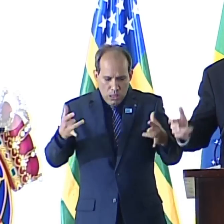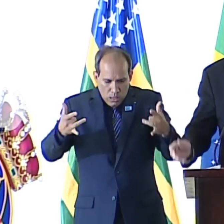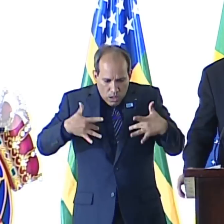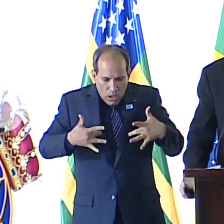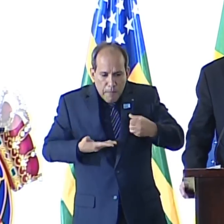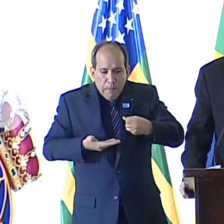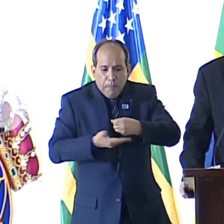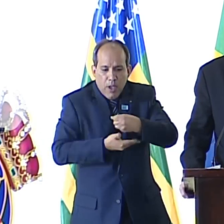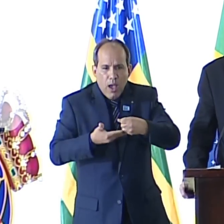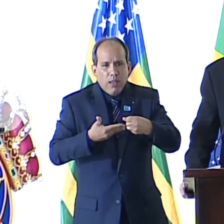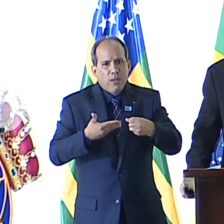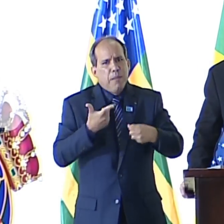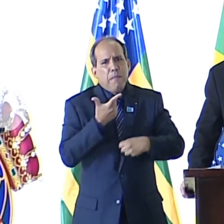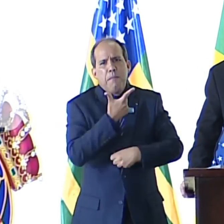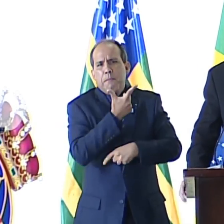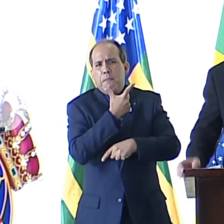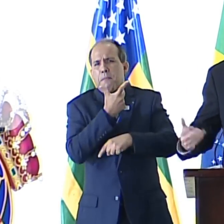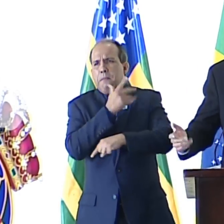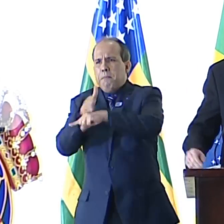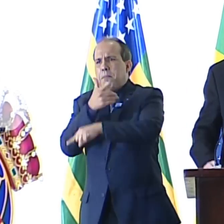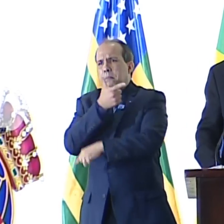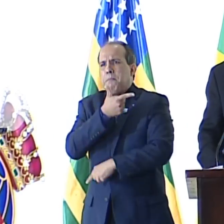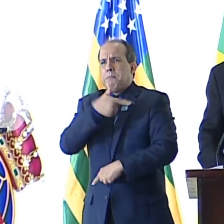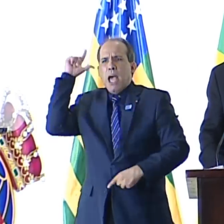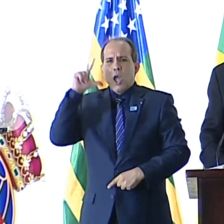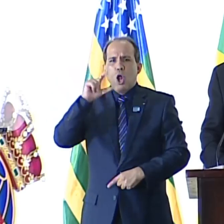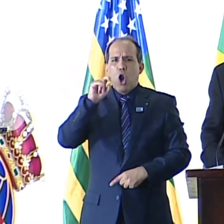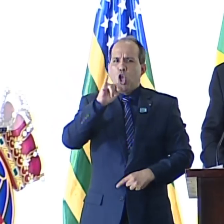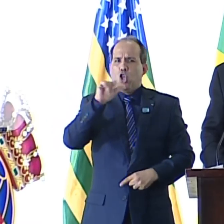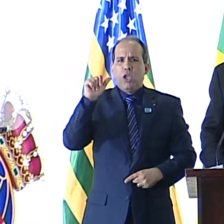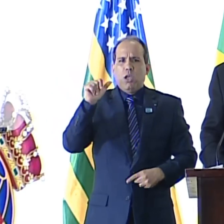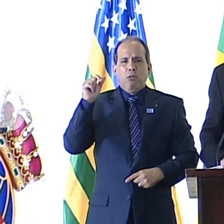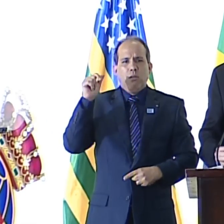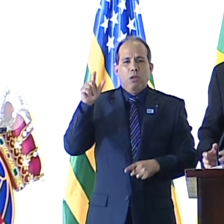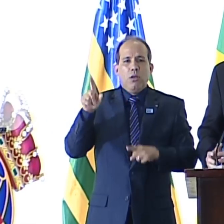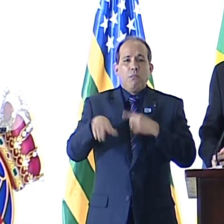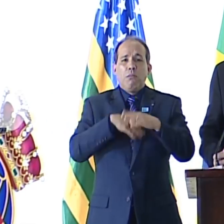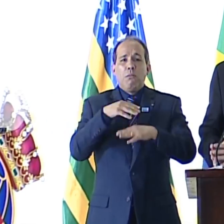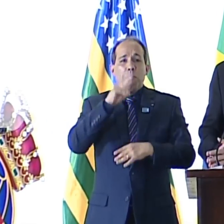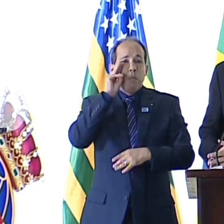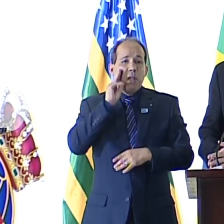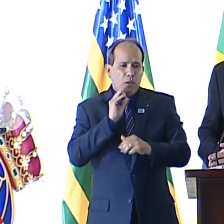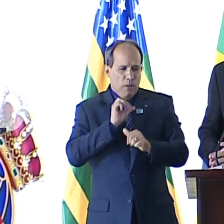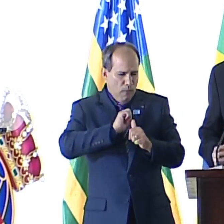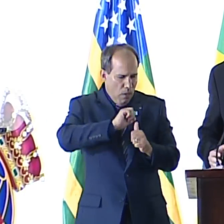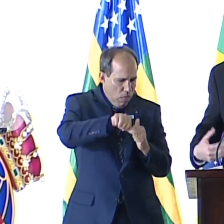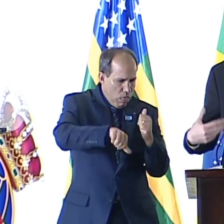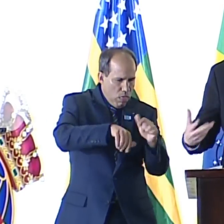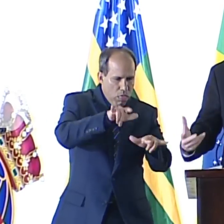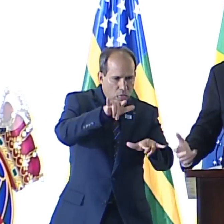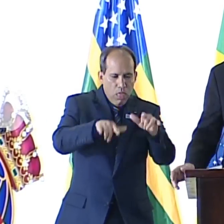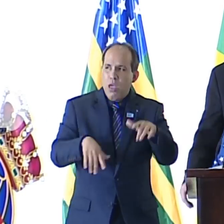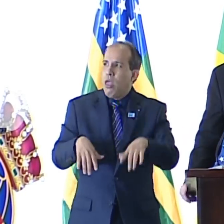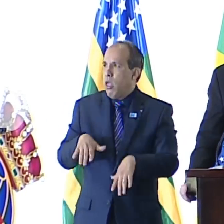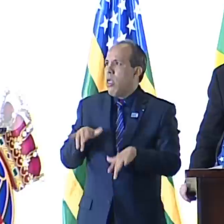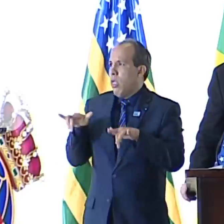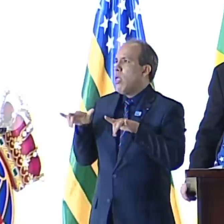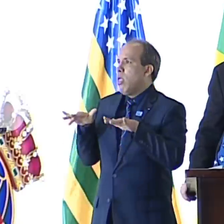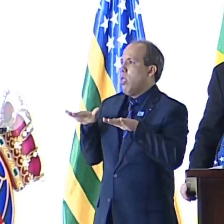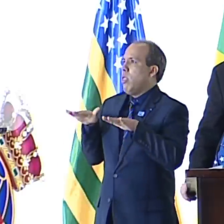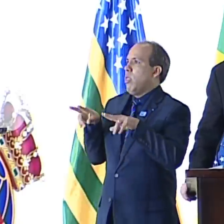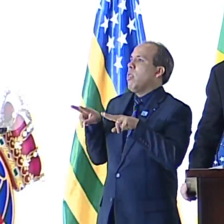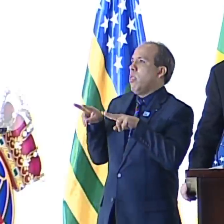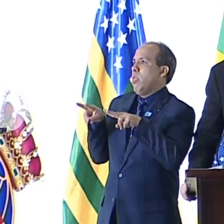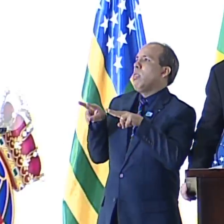escapa à lógica. O marxismo depois procurou transformar o homem de um trabalhador explorado, mas que pelo menos tinha o direito de rezar